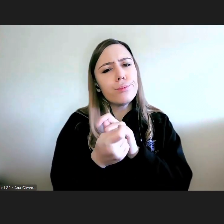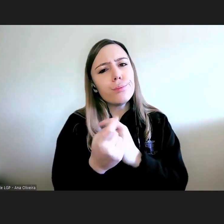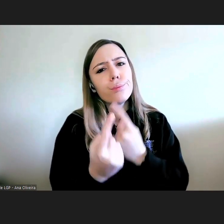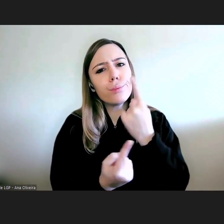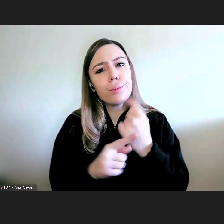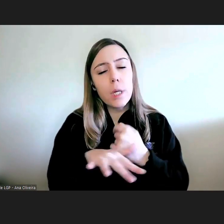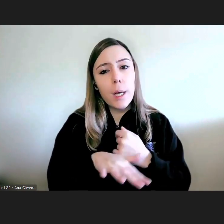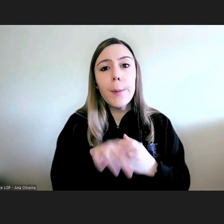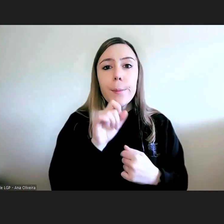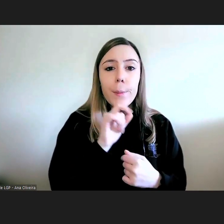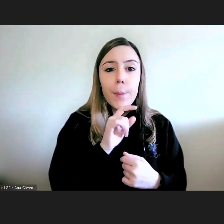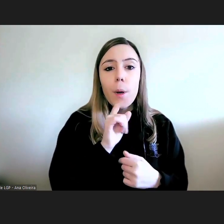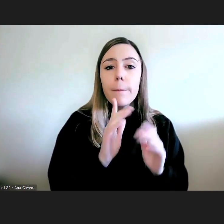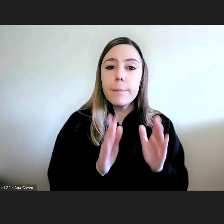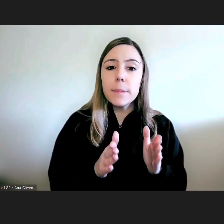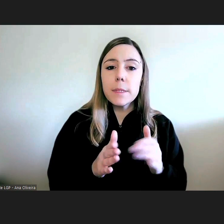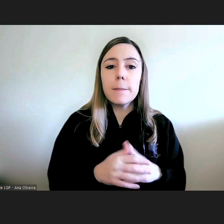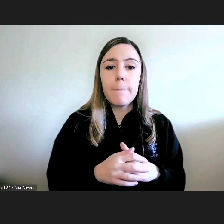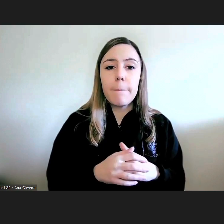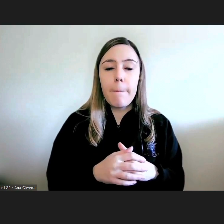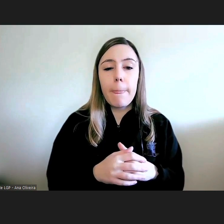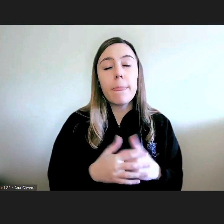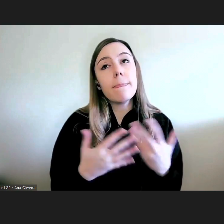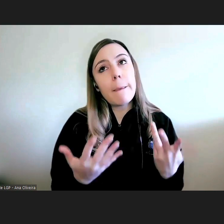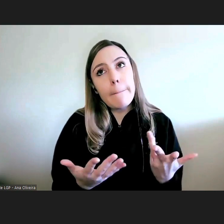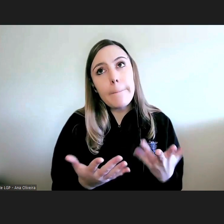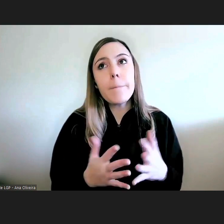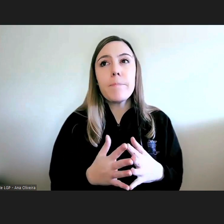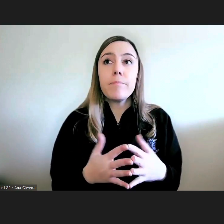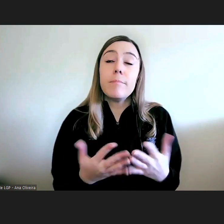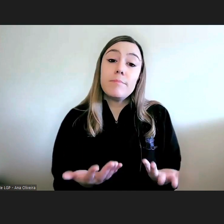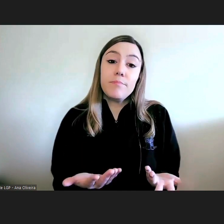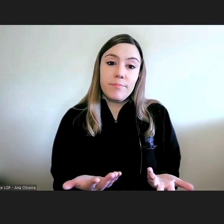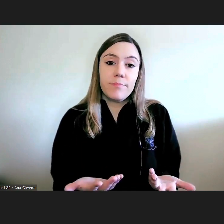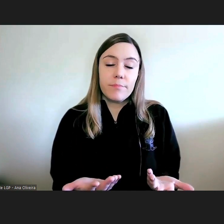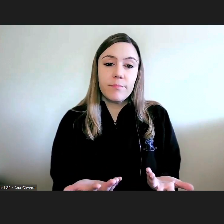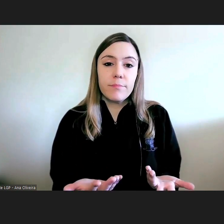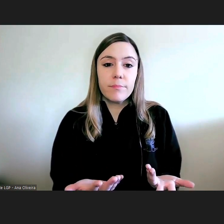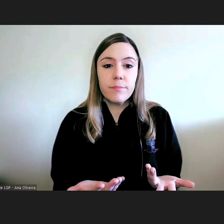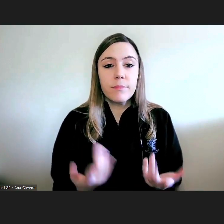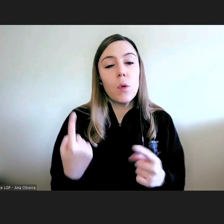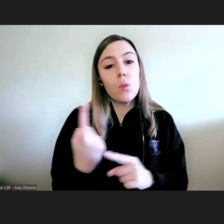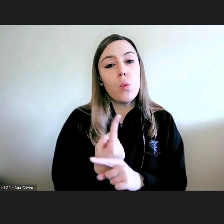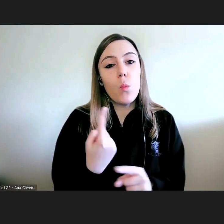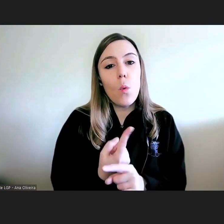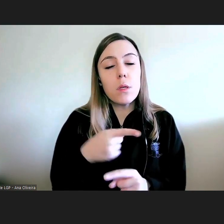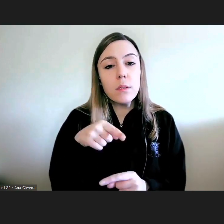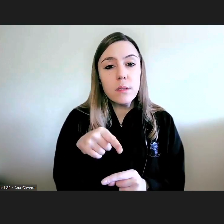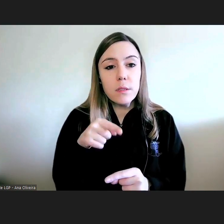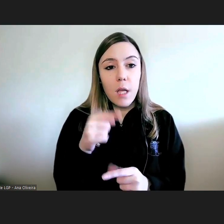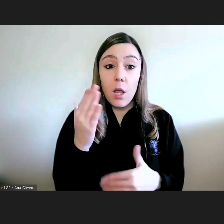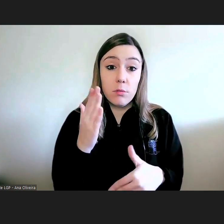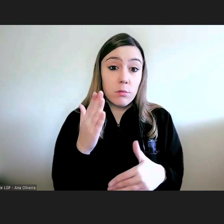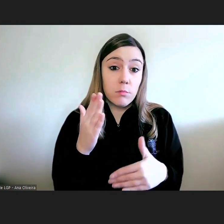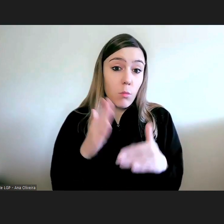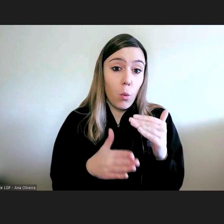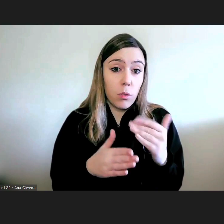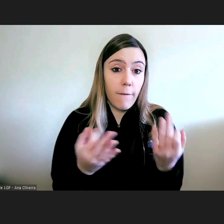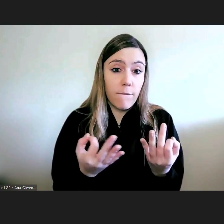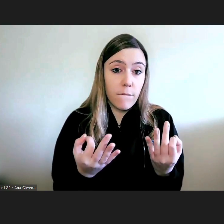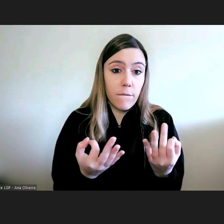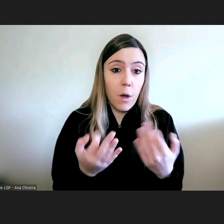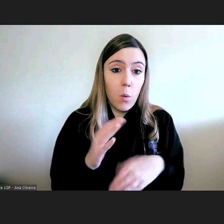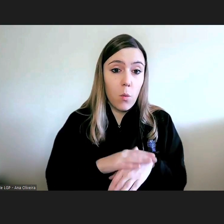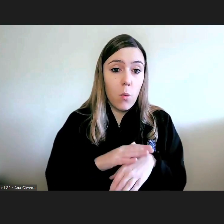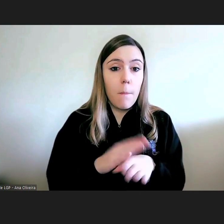matérias e portanto enfim são fatores que concorrem para que isto aconteça mas